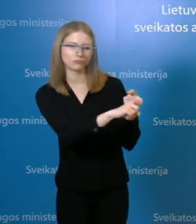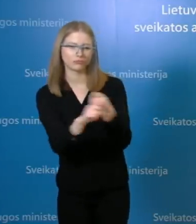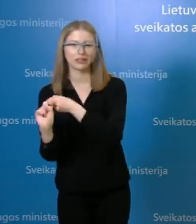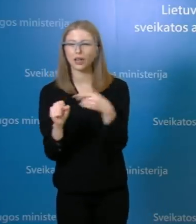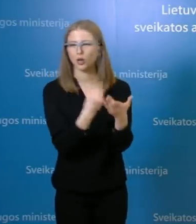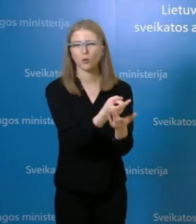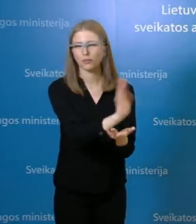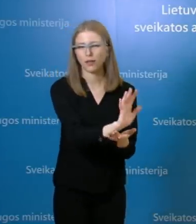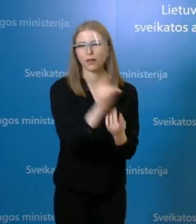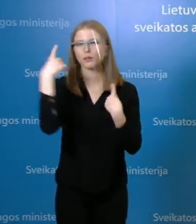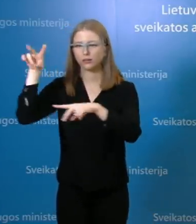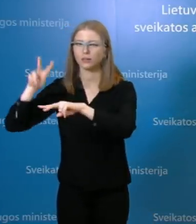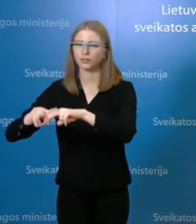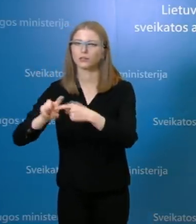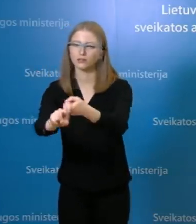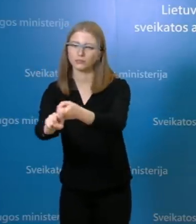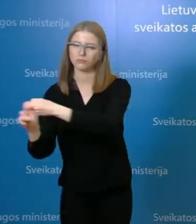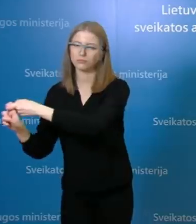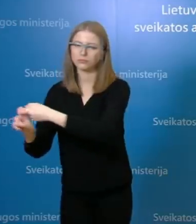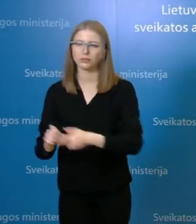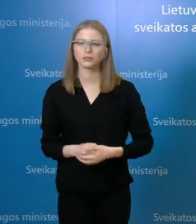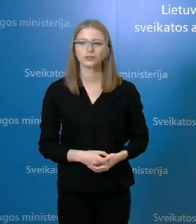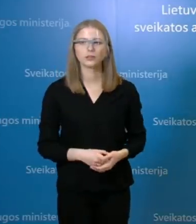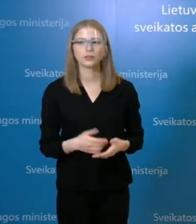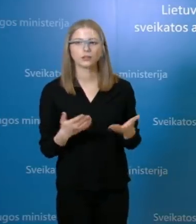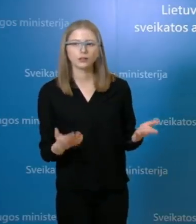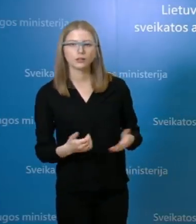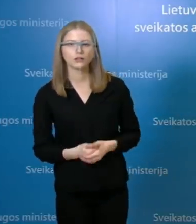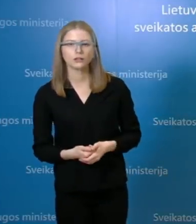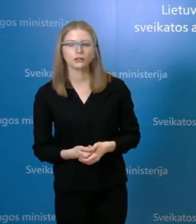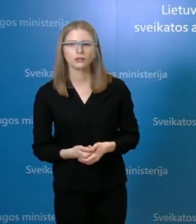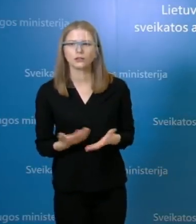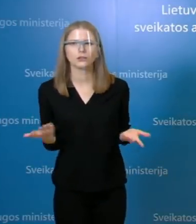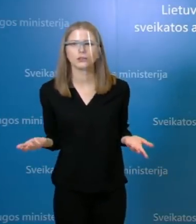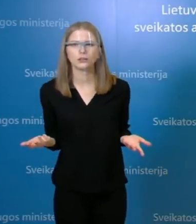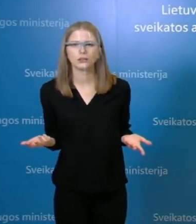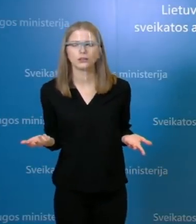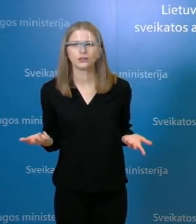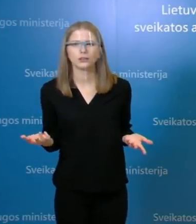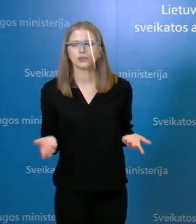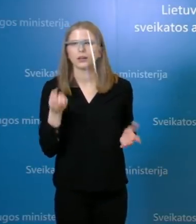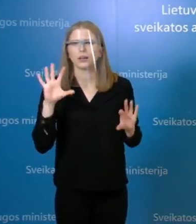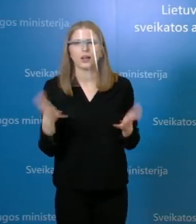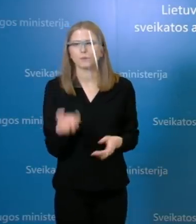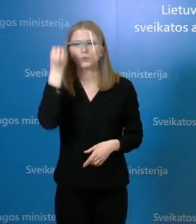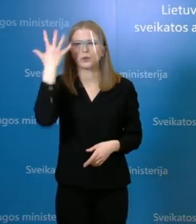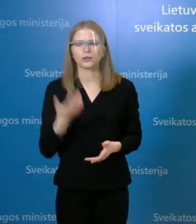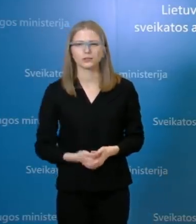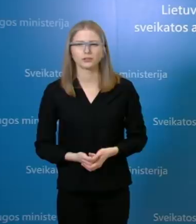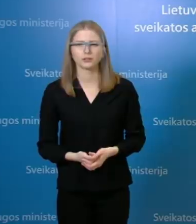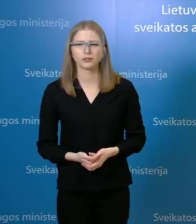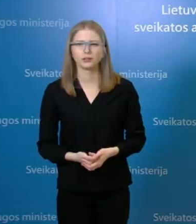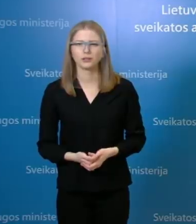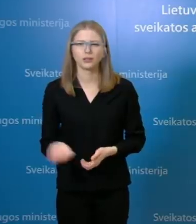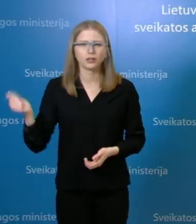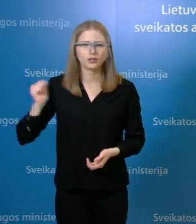August, tai dar turite klausimų? Jo, ką čia turi tomeny nuo kitos žmogaus, būdamas neoficialio aplinkoje? Čia tiesiog ar pacientas, ar